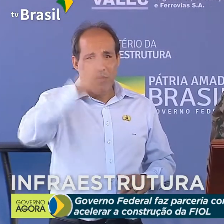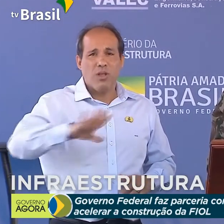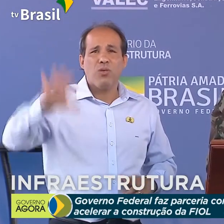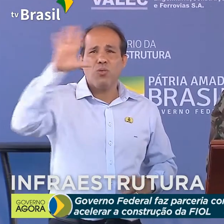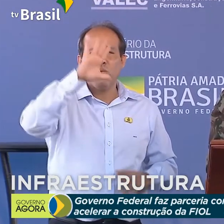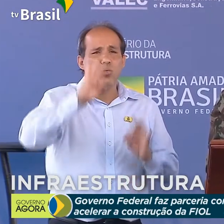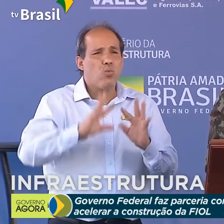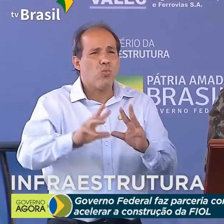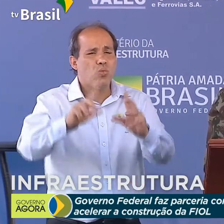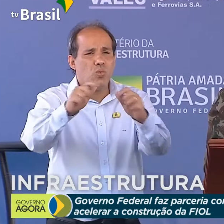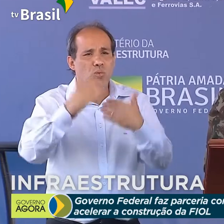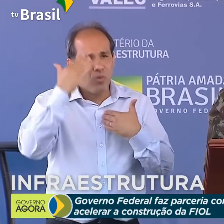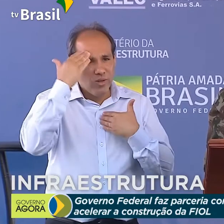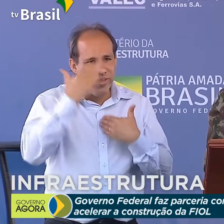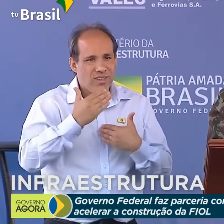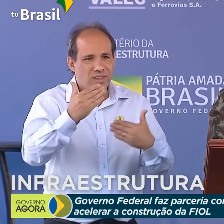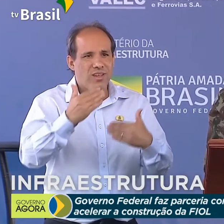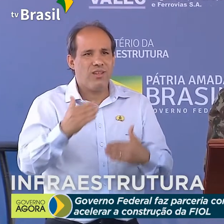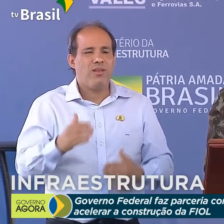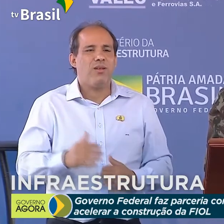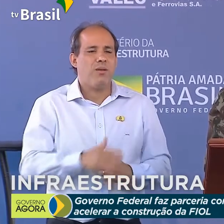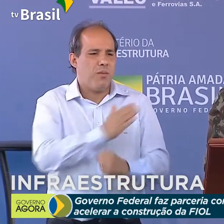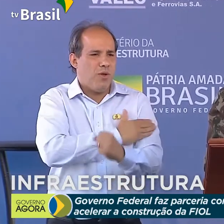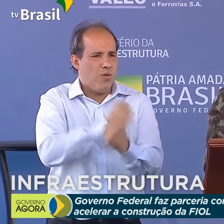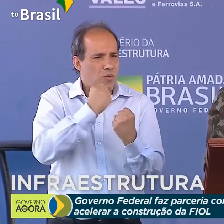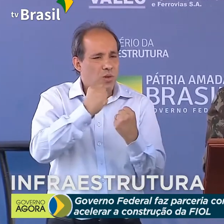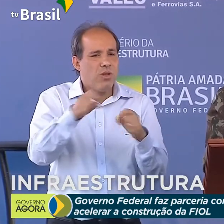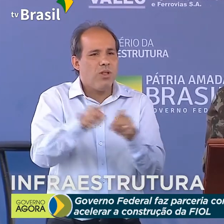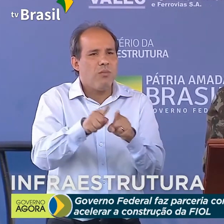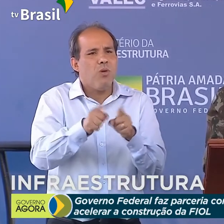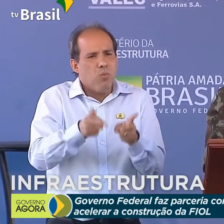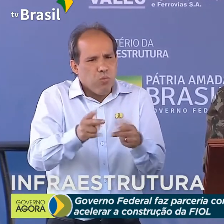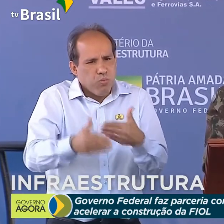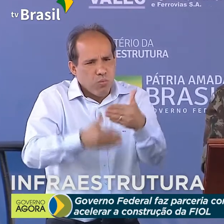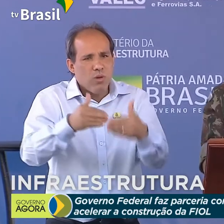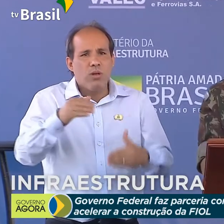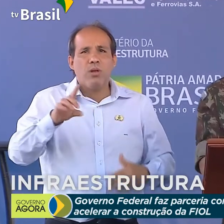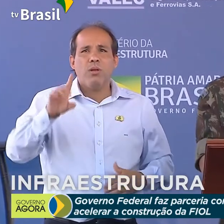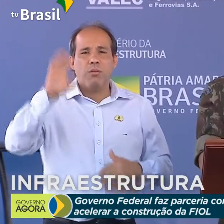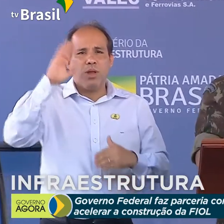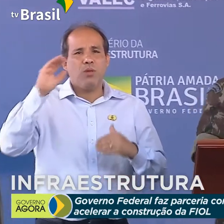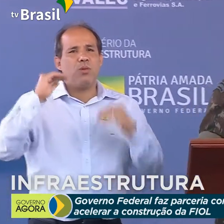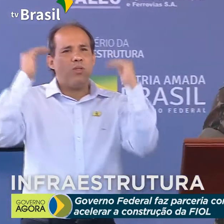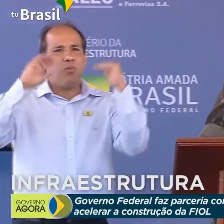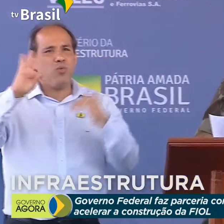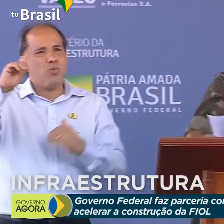país. Muito obrigado, ao braço firme, avante e remar, e Brasil acima de tudo!